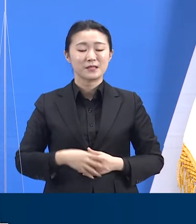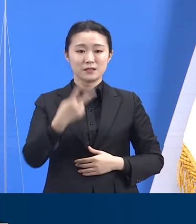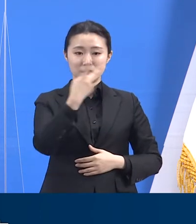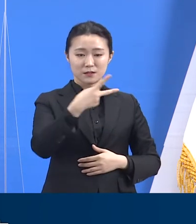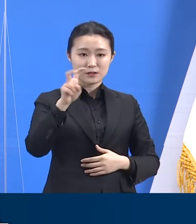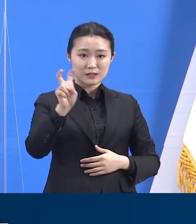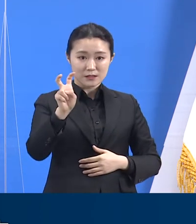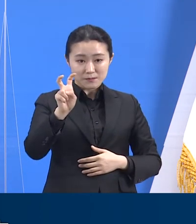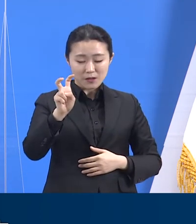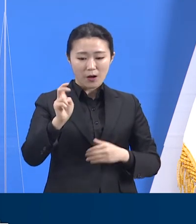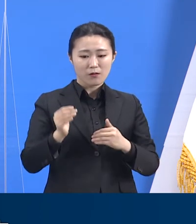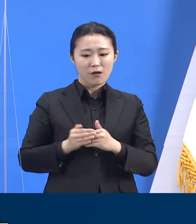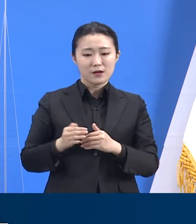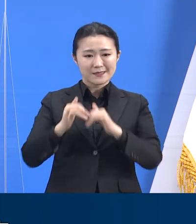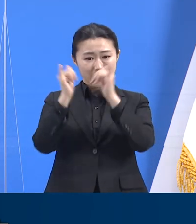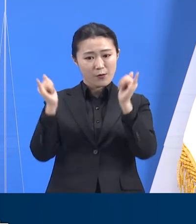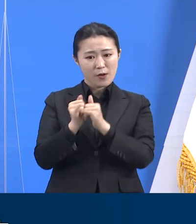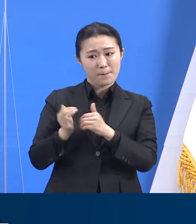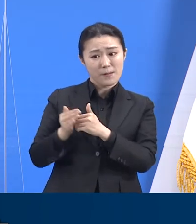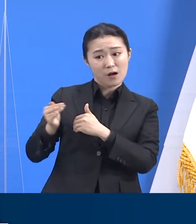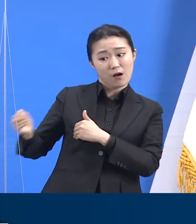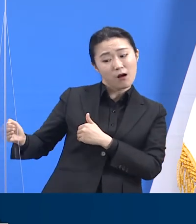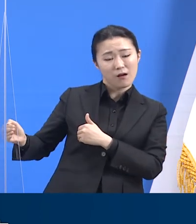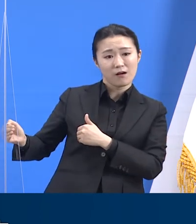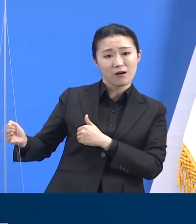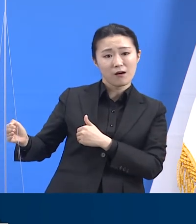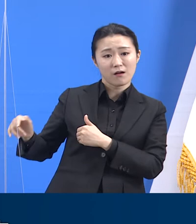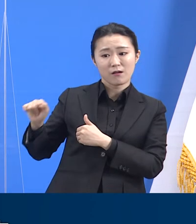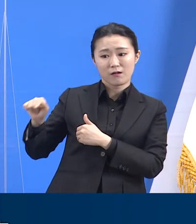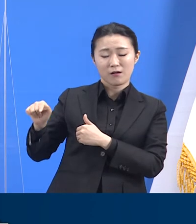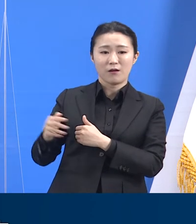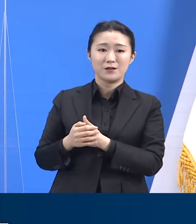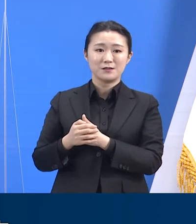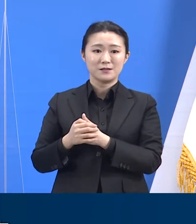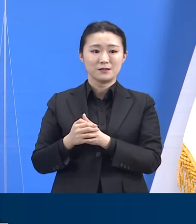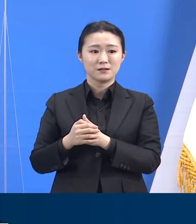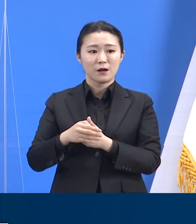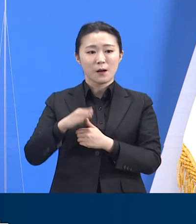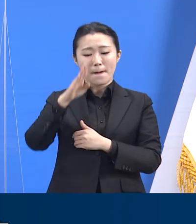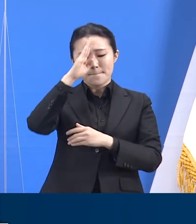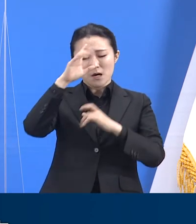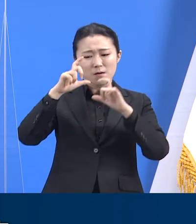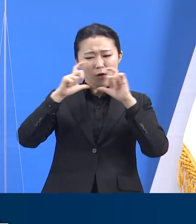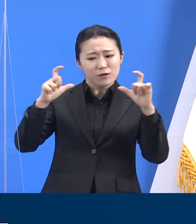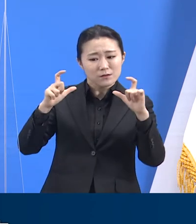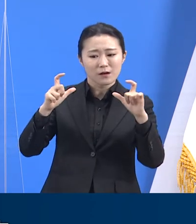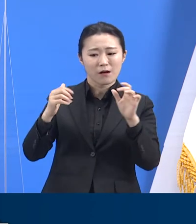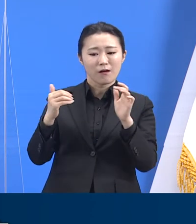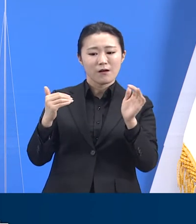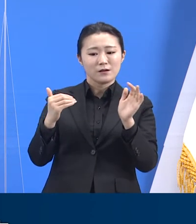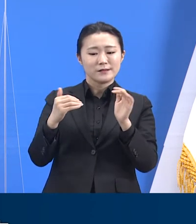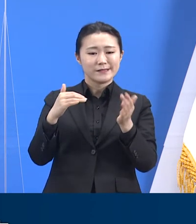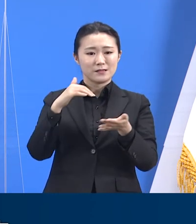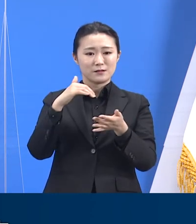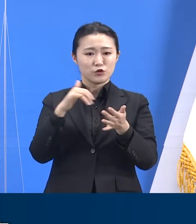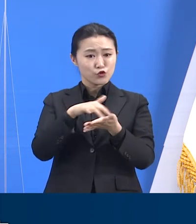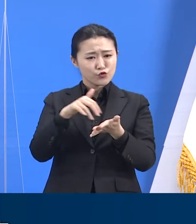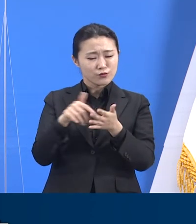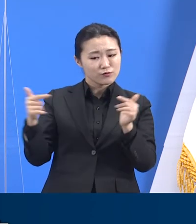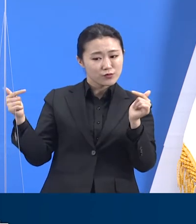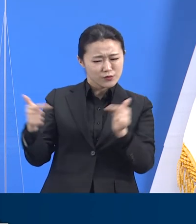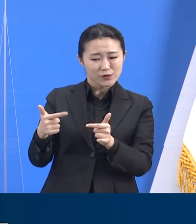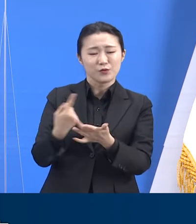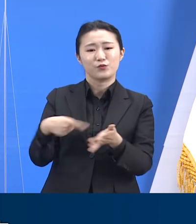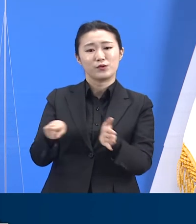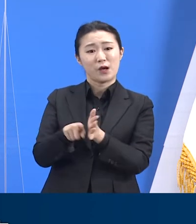거리두기가 확진자 숫자로 보여지는 방역 결과 하나의 영향을 받았다면 2021년은 그에 더해